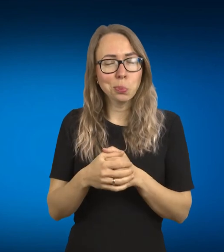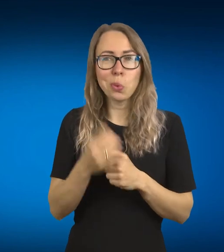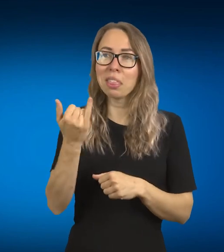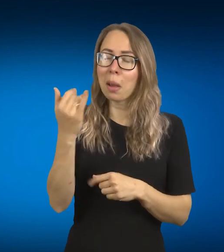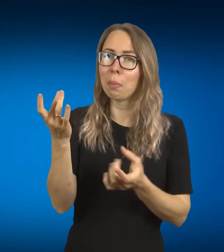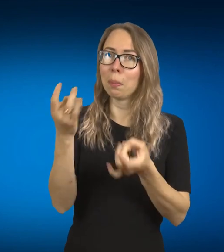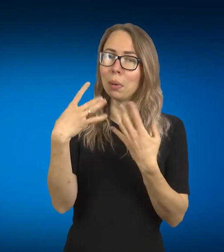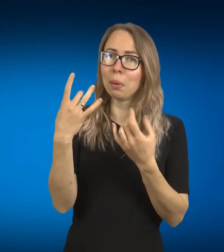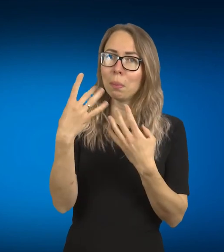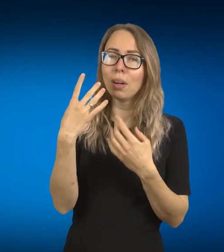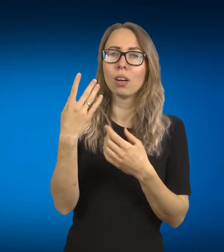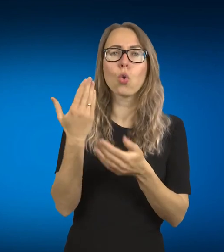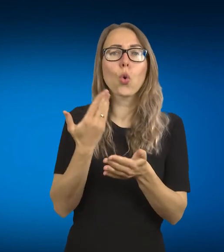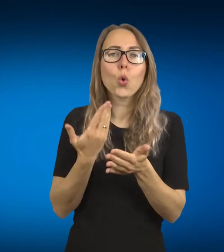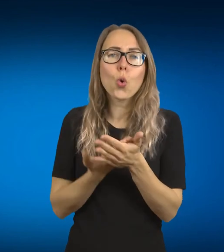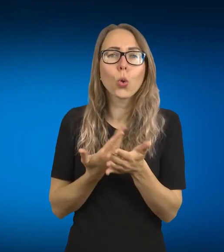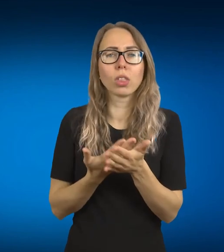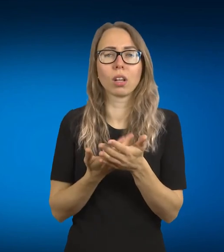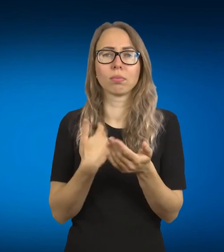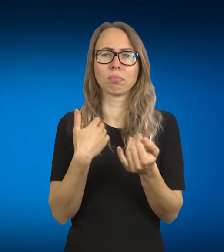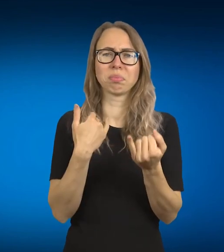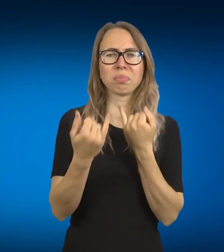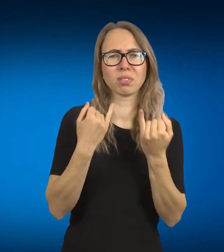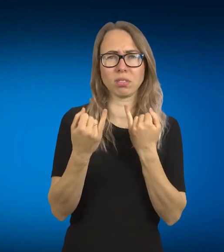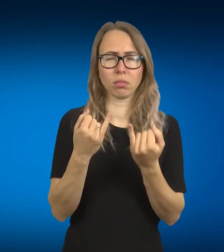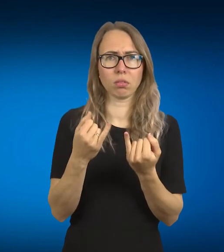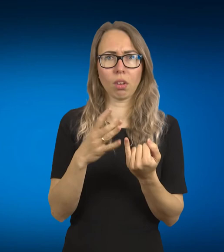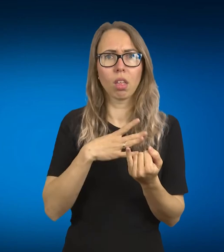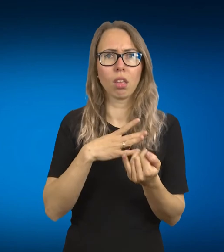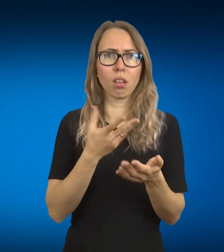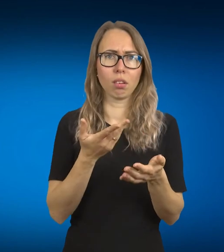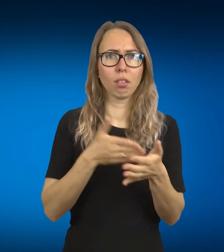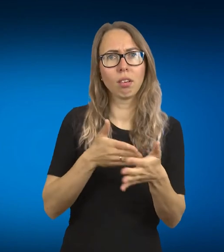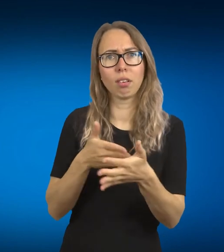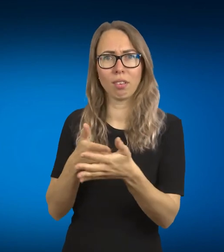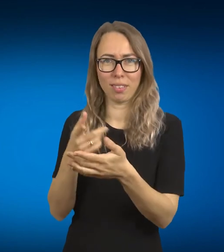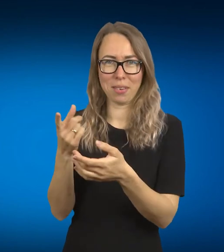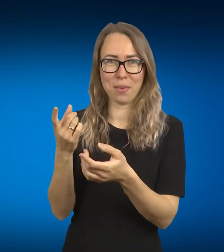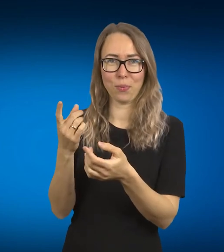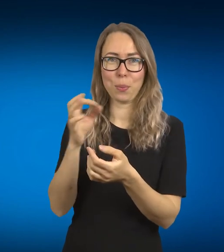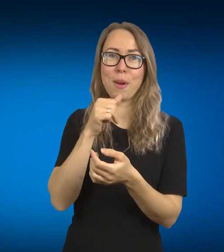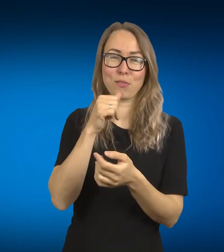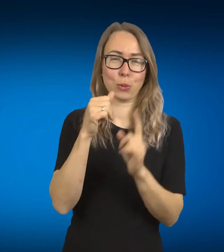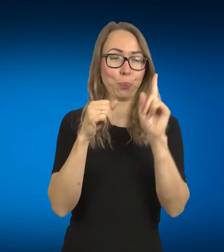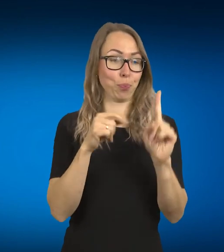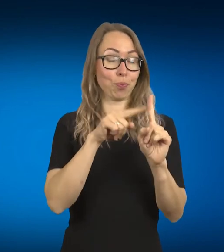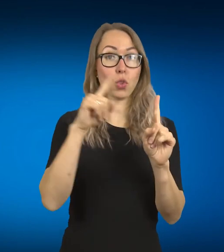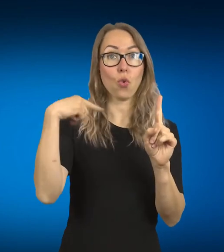kodėl mes negalime susikalbėti, žinai, kalba net nekalbant apie kalbantysis ir gestų kalbą, kalbantys žmogus. Tai